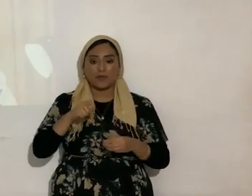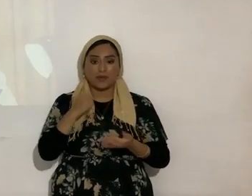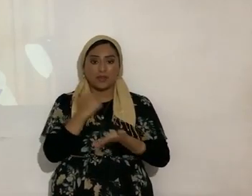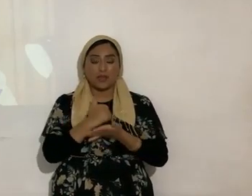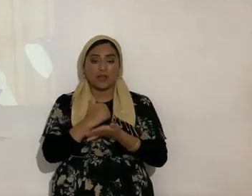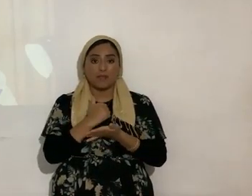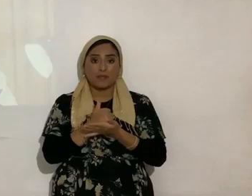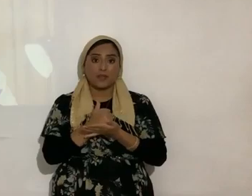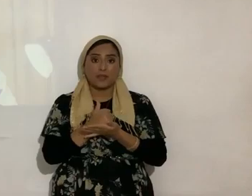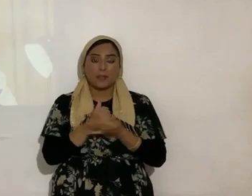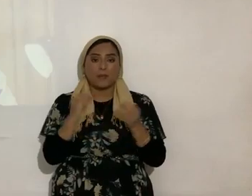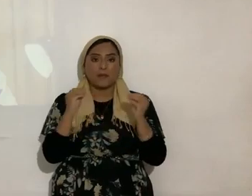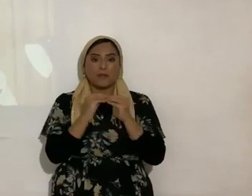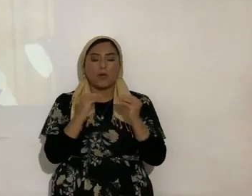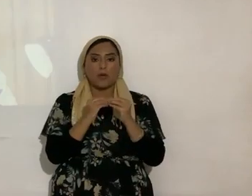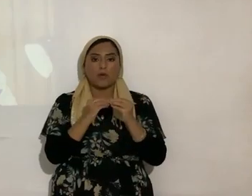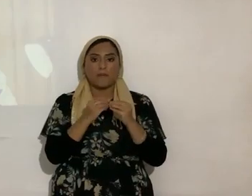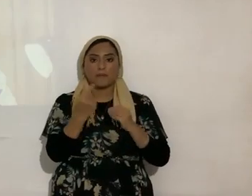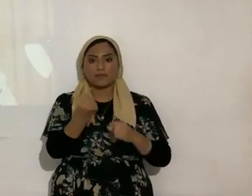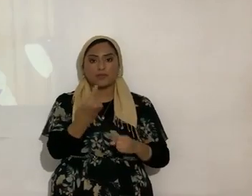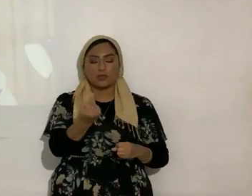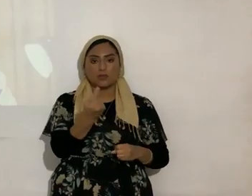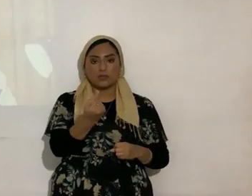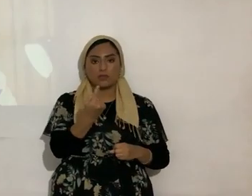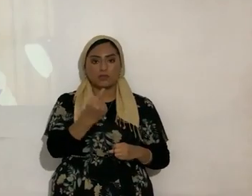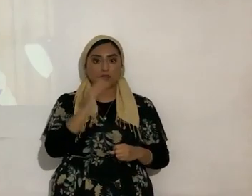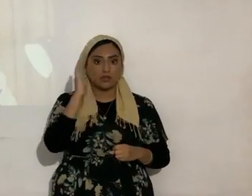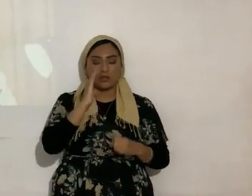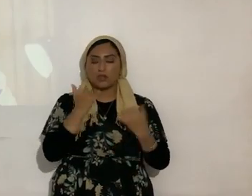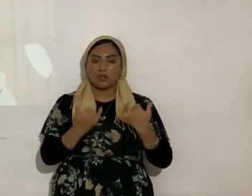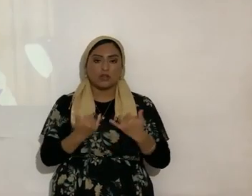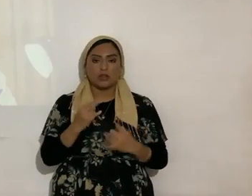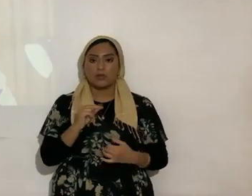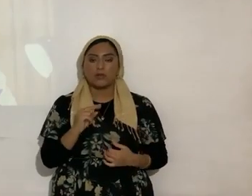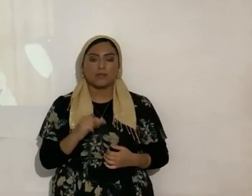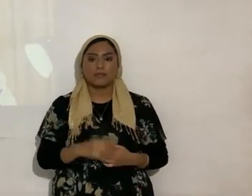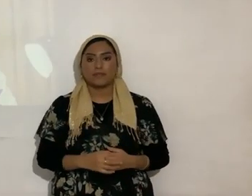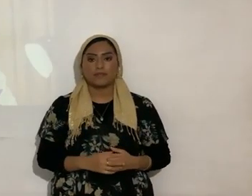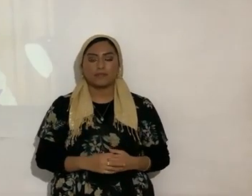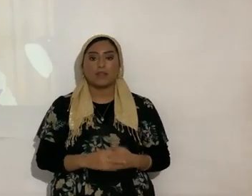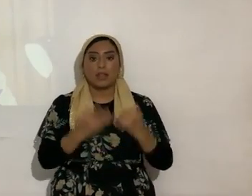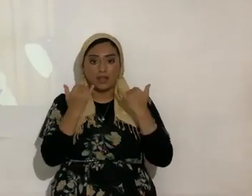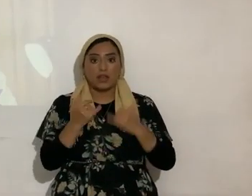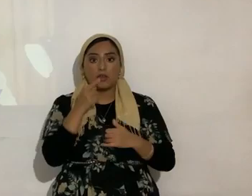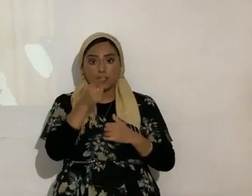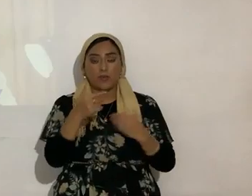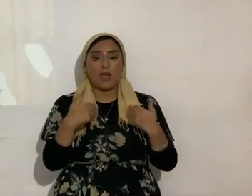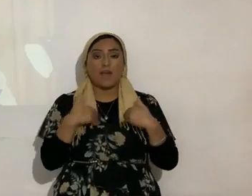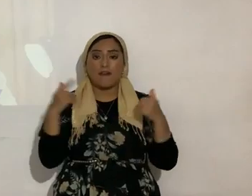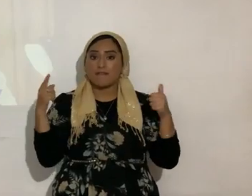más sólo te encontrabas ahora no ahora tienes en primer lugar a Yahshua